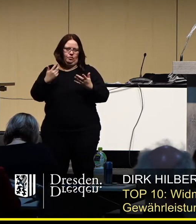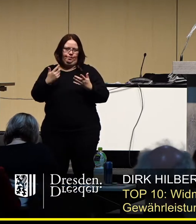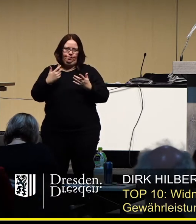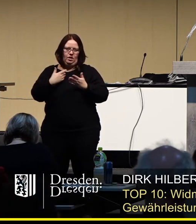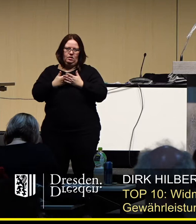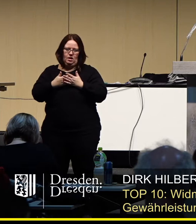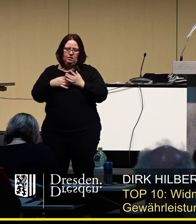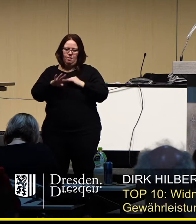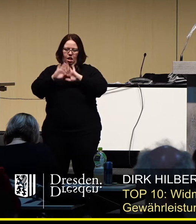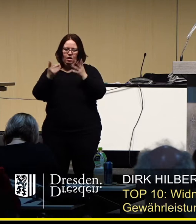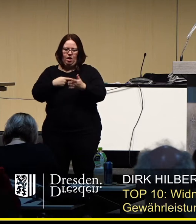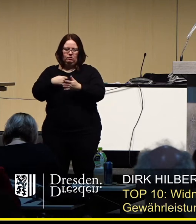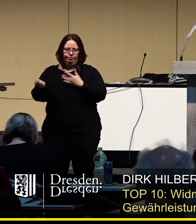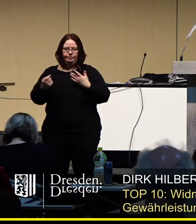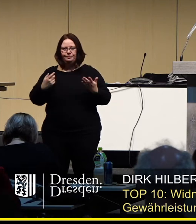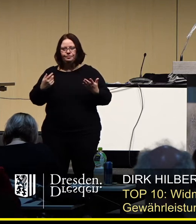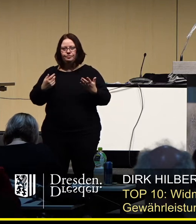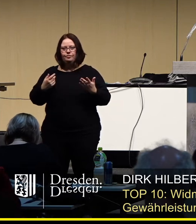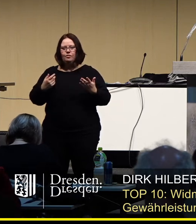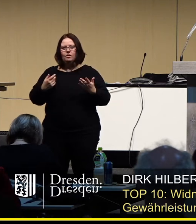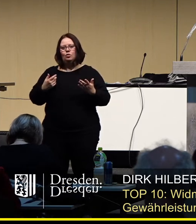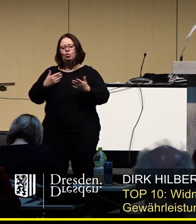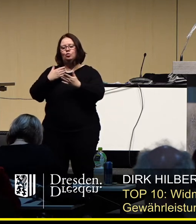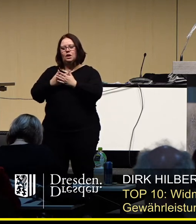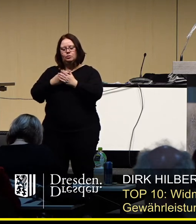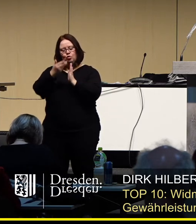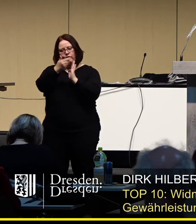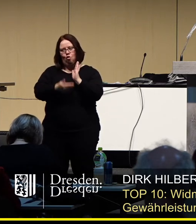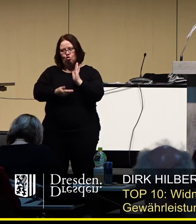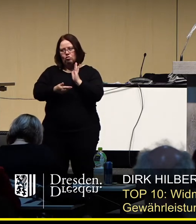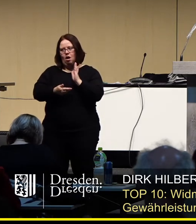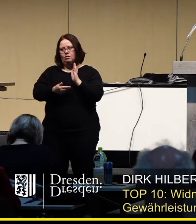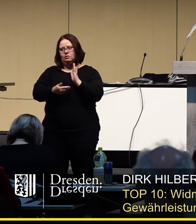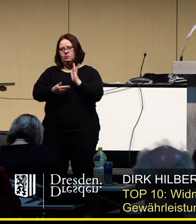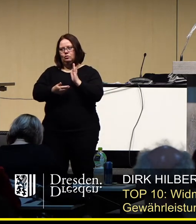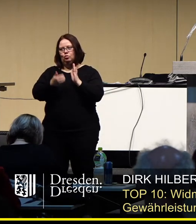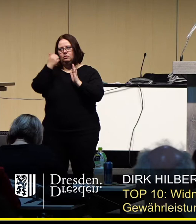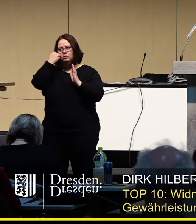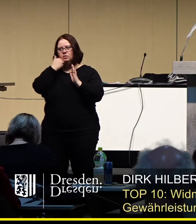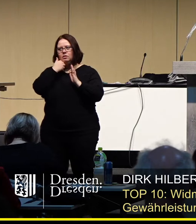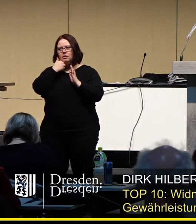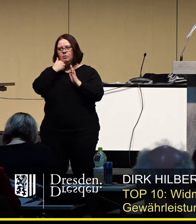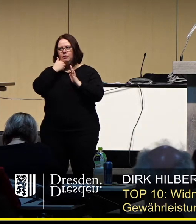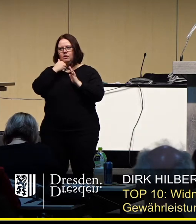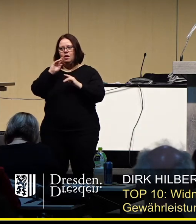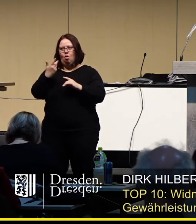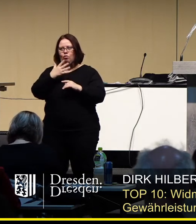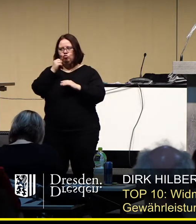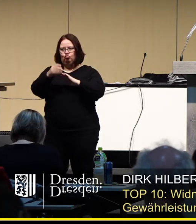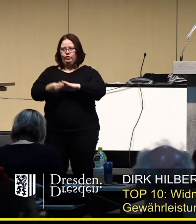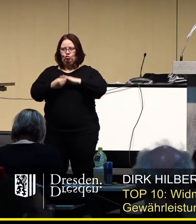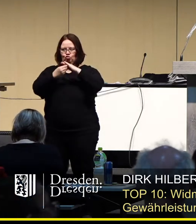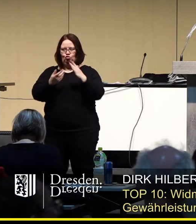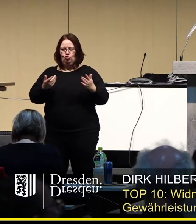wirklich keinen Sinn. Und das schlagen wir Ihnen vor und bitten dafür, entsprechend die Unterstützung